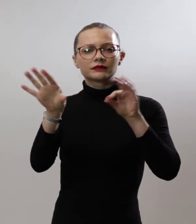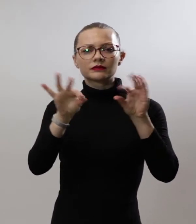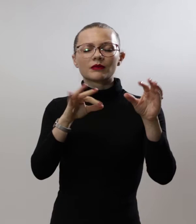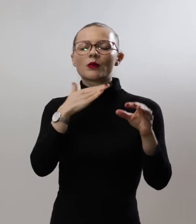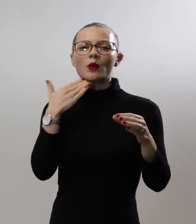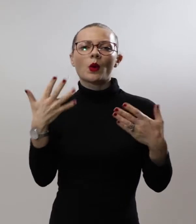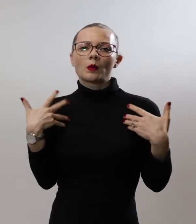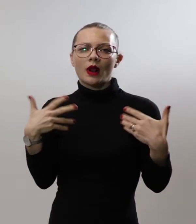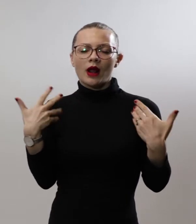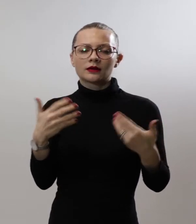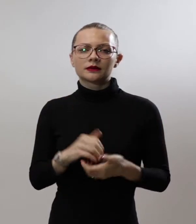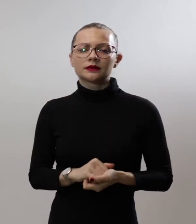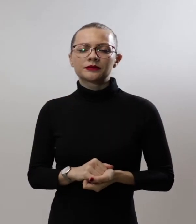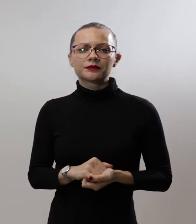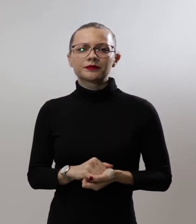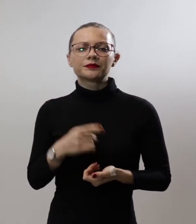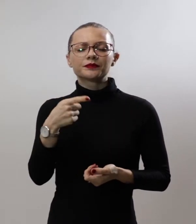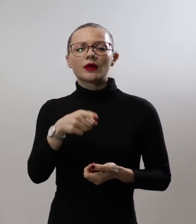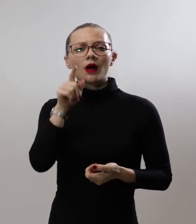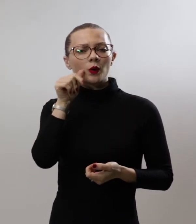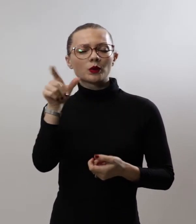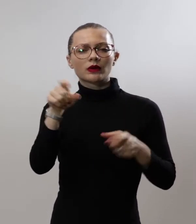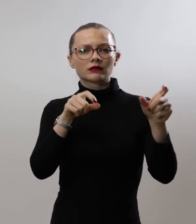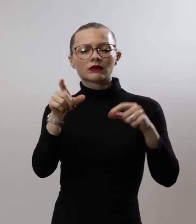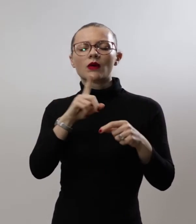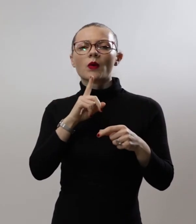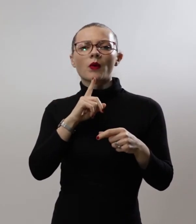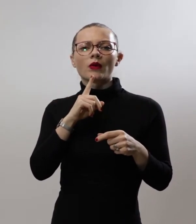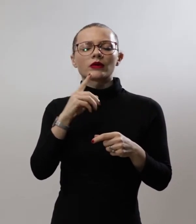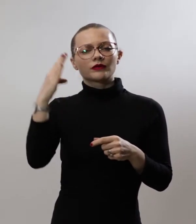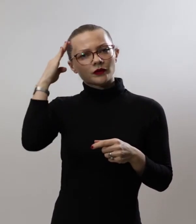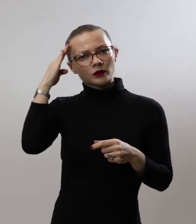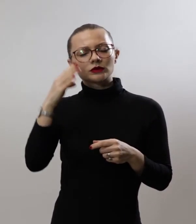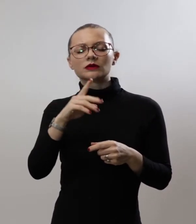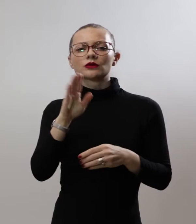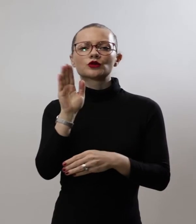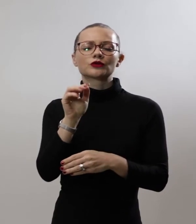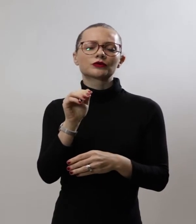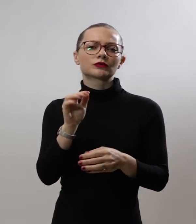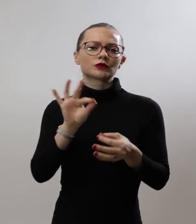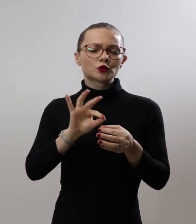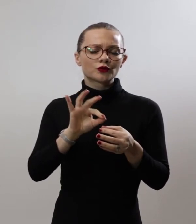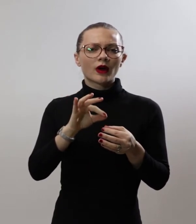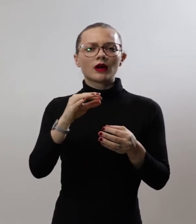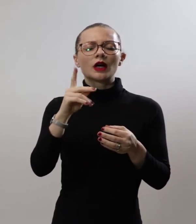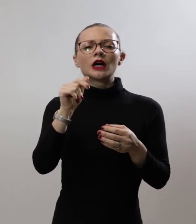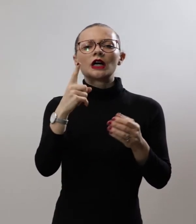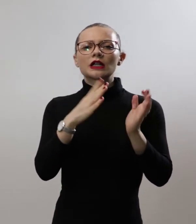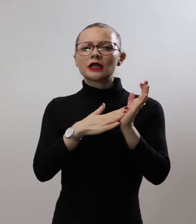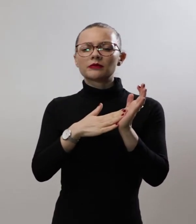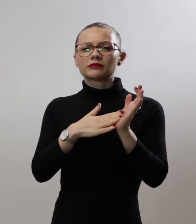многу млади Припадниците на гардата која го чувала римскиот император Биле многу важени во